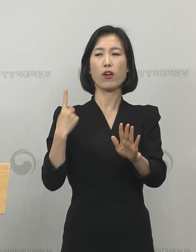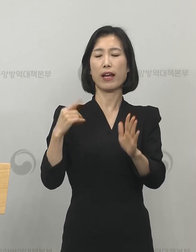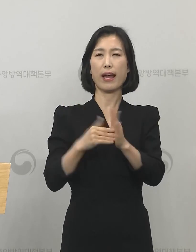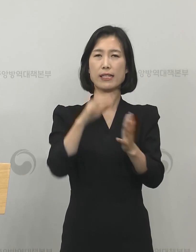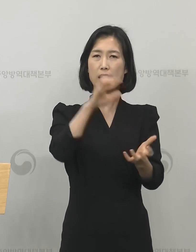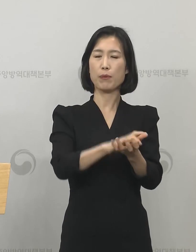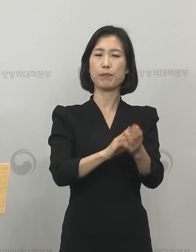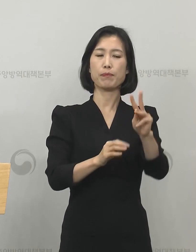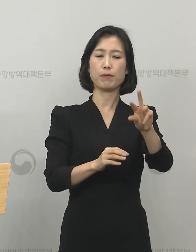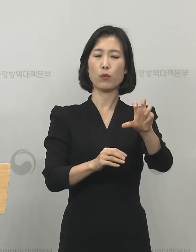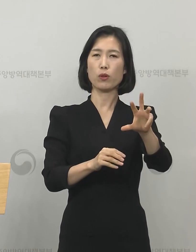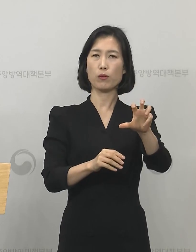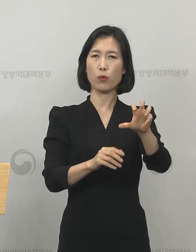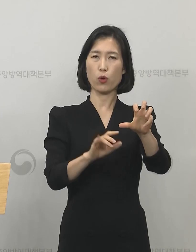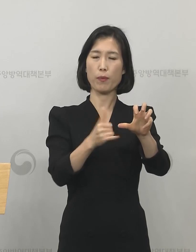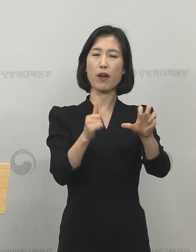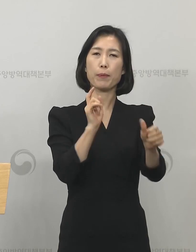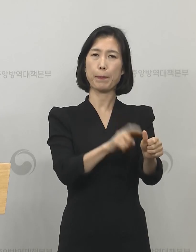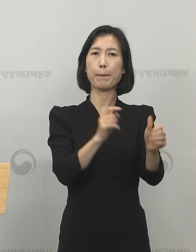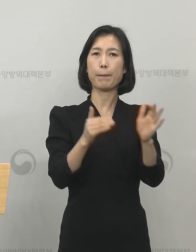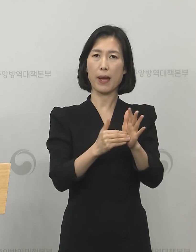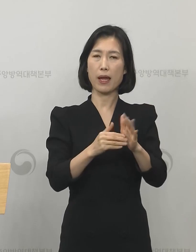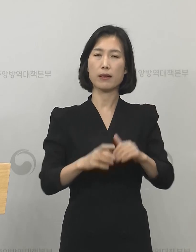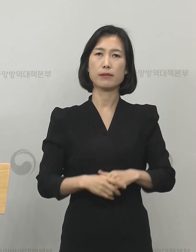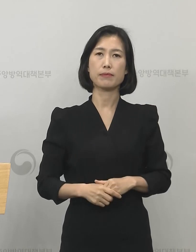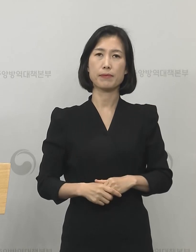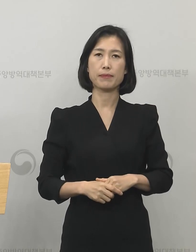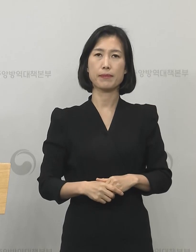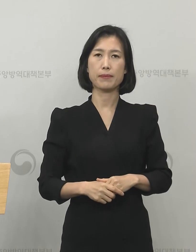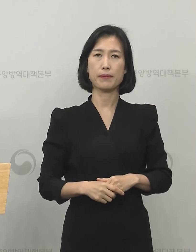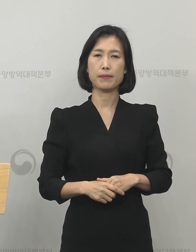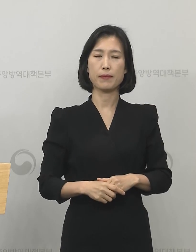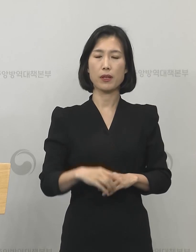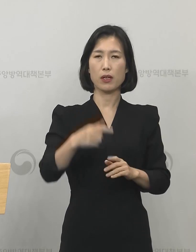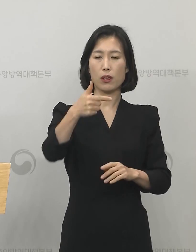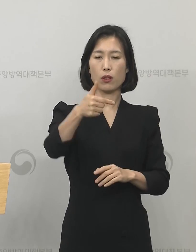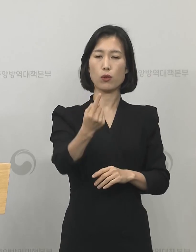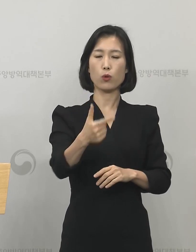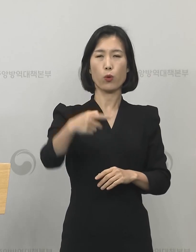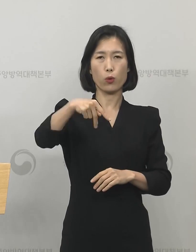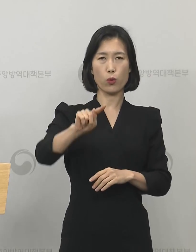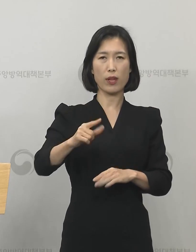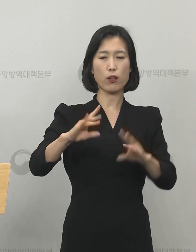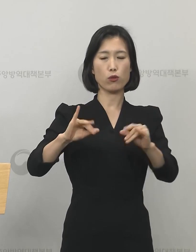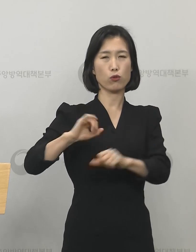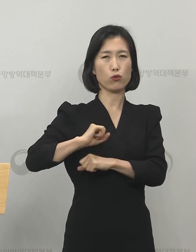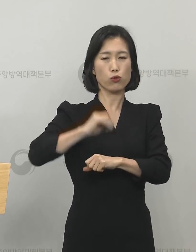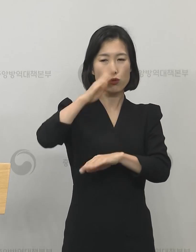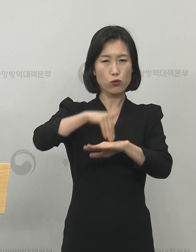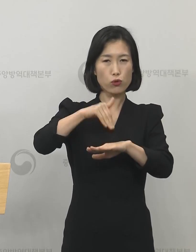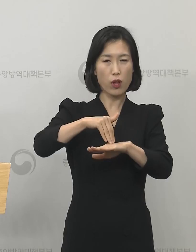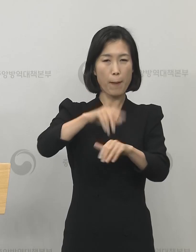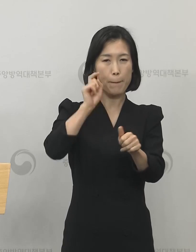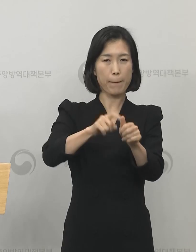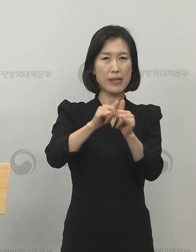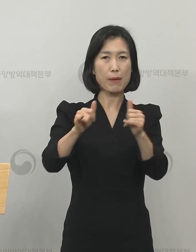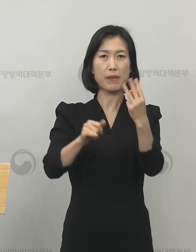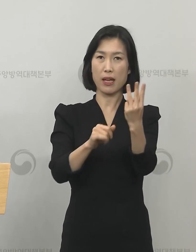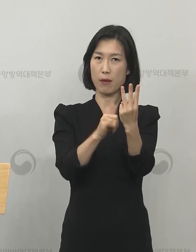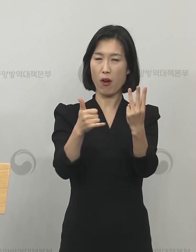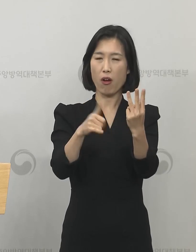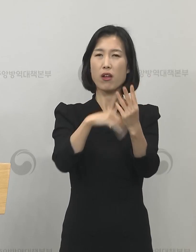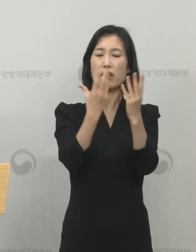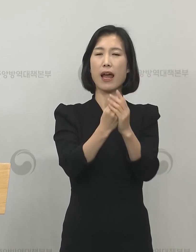35명의 확진자가 확인되었습니다. 논산 육군 훈련소에서 확진된 훈련생 3명은